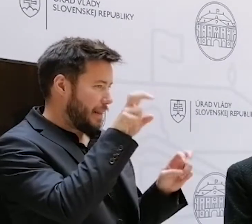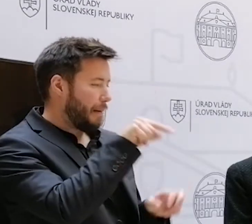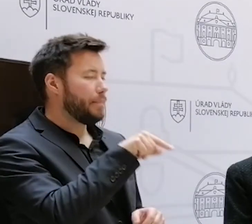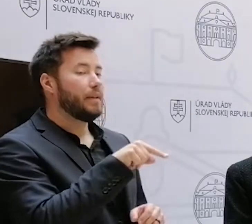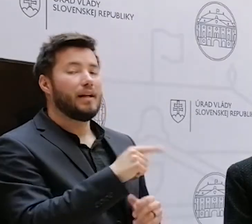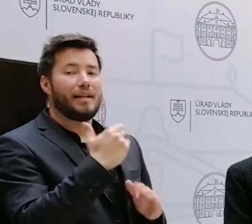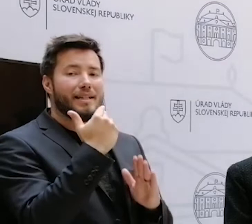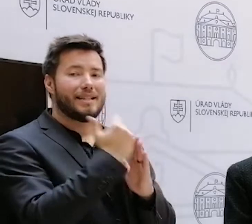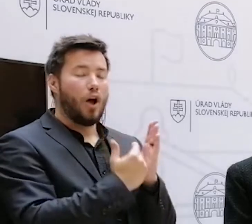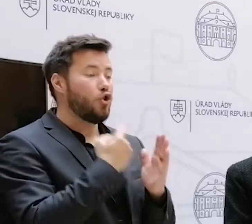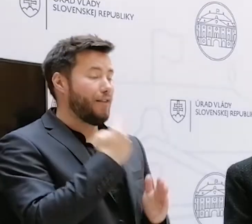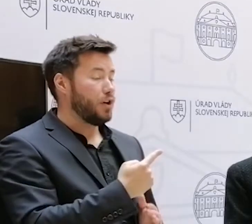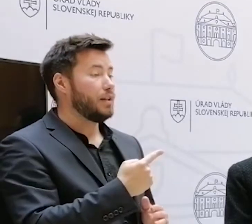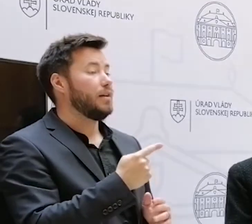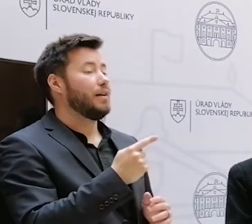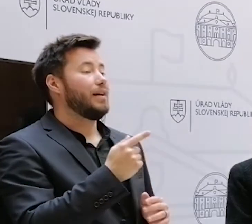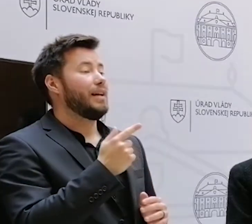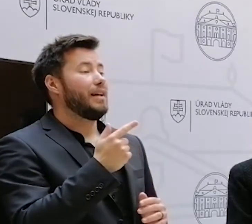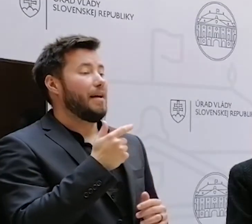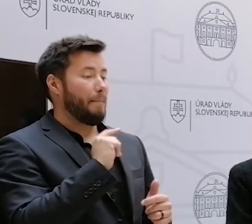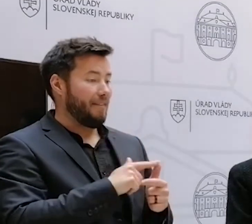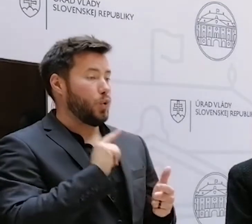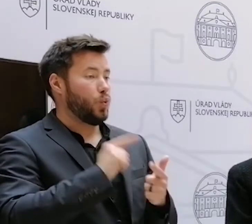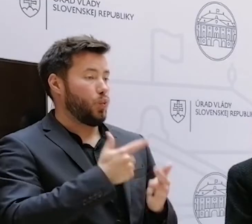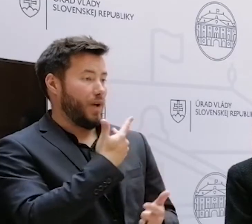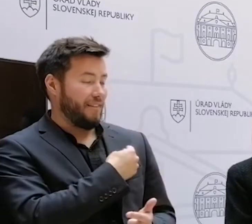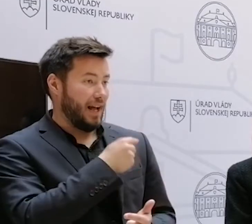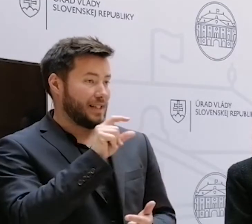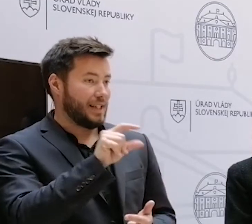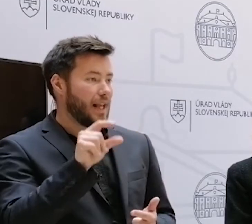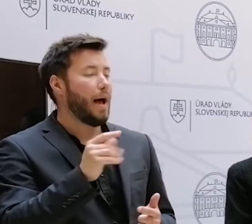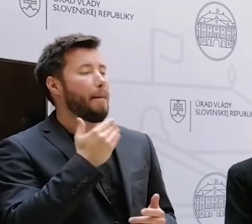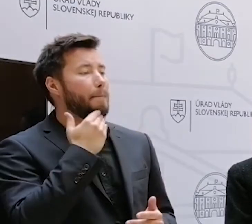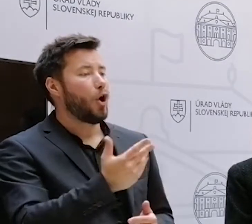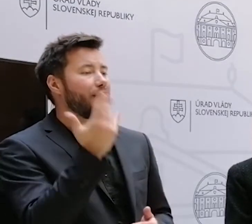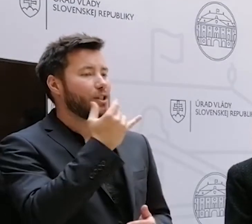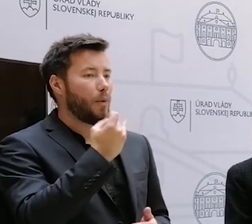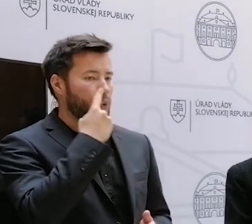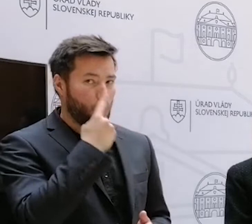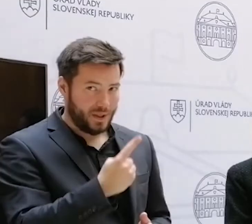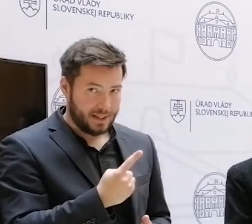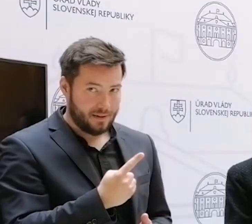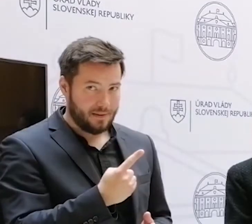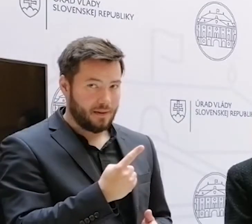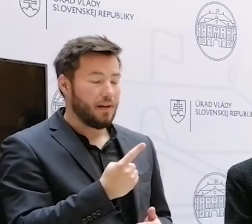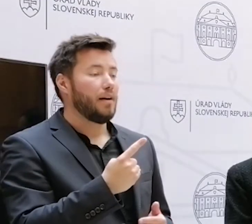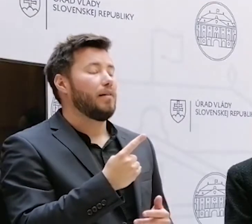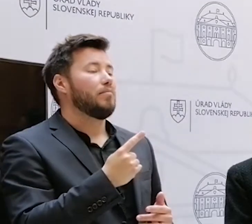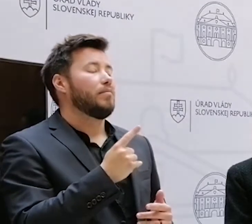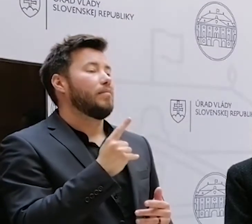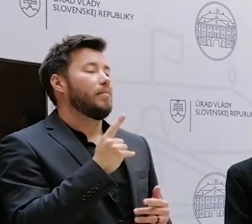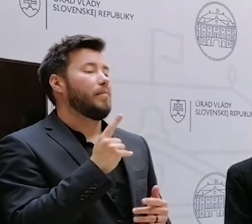že ste museli dostať prvé dve dávky po 30. júli, tak tam stále ostalo ako keby proste partia seniorov, ktorí nešli na tretiu, lebo mali